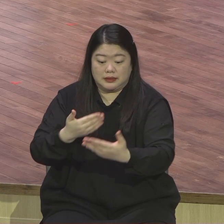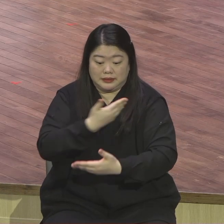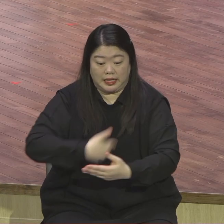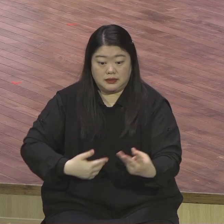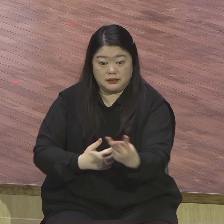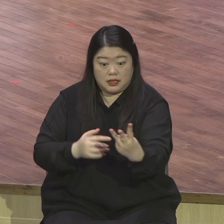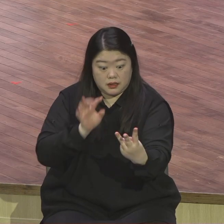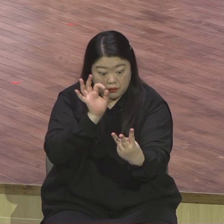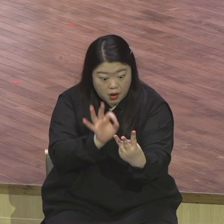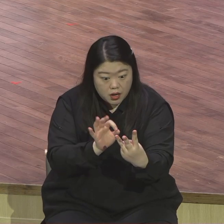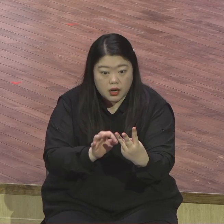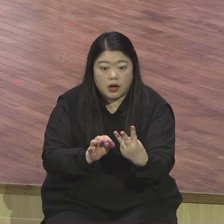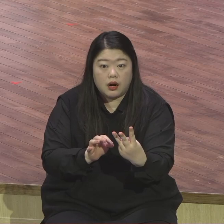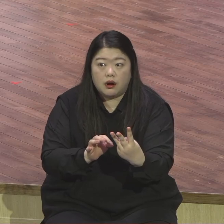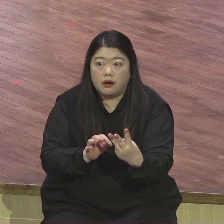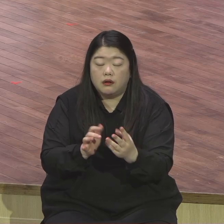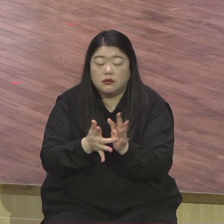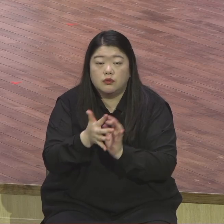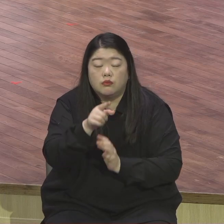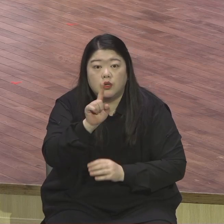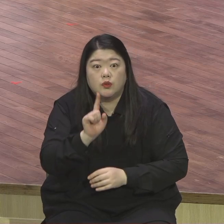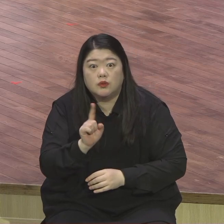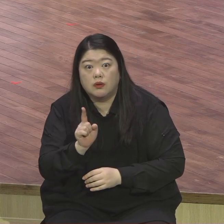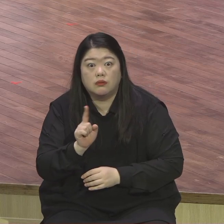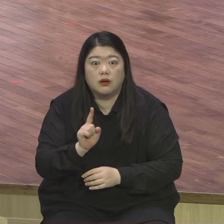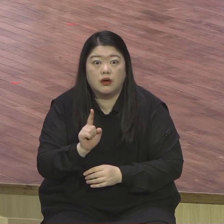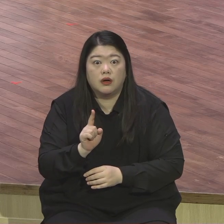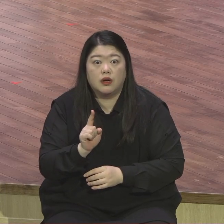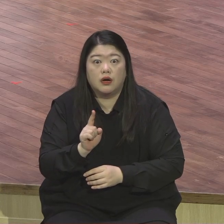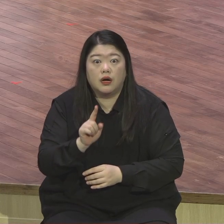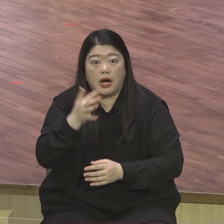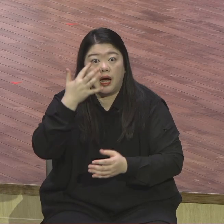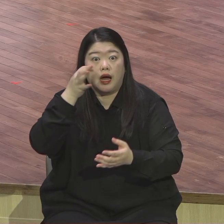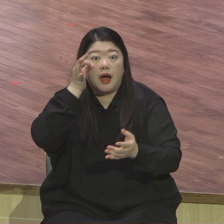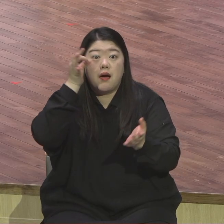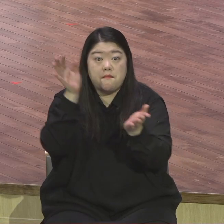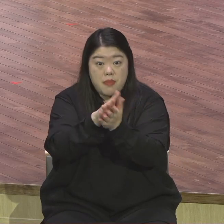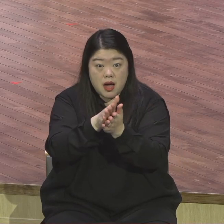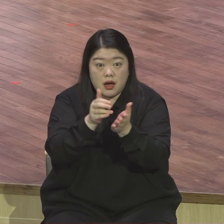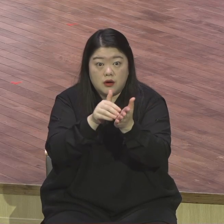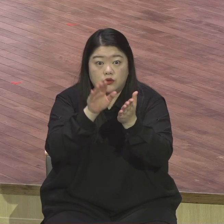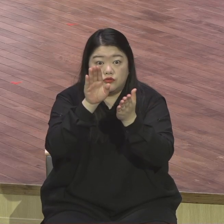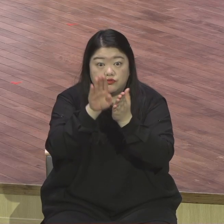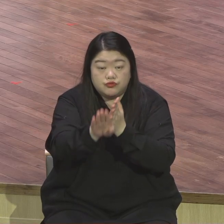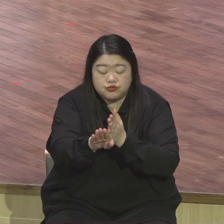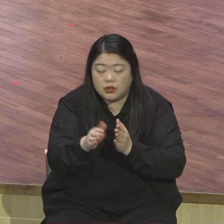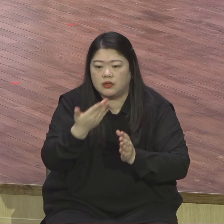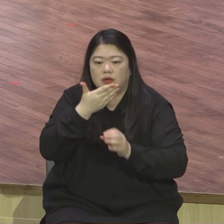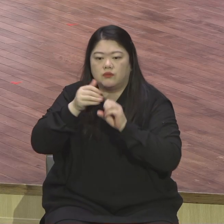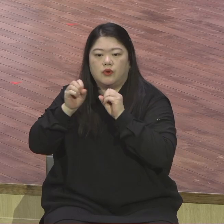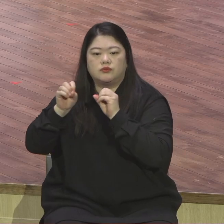살면서 영양을 피우는 참 제자의 길을 그렇게 그토록